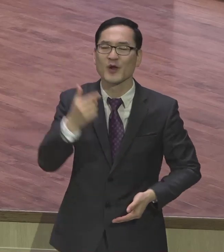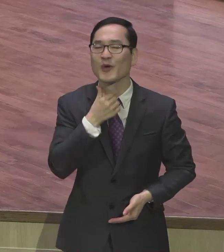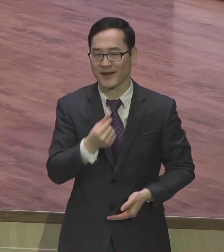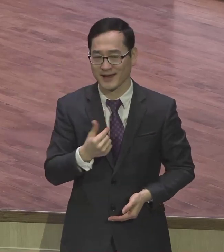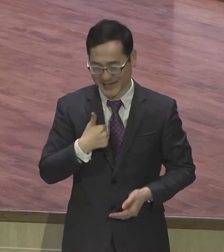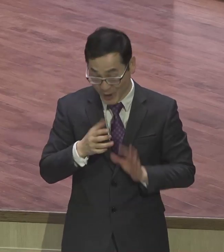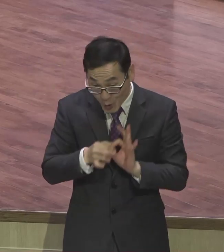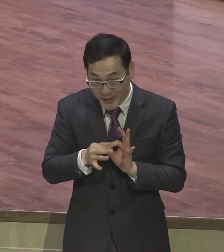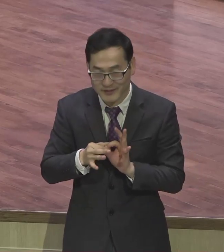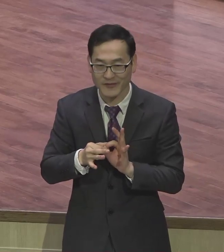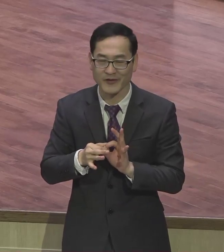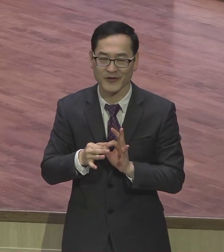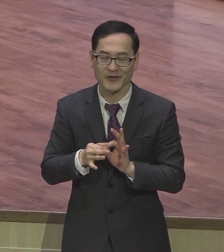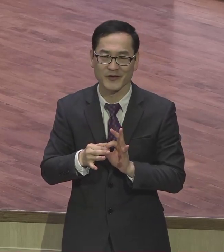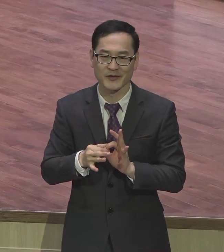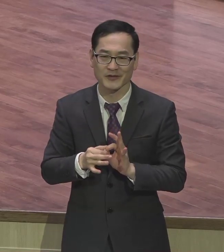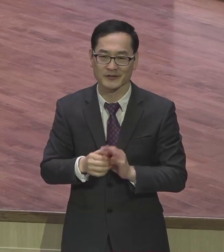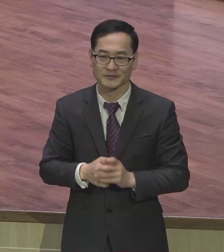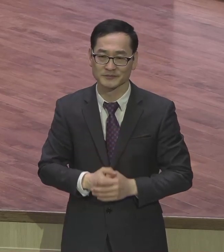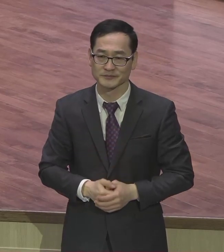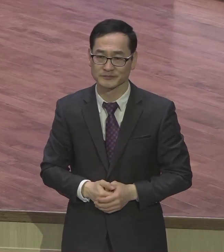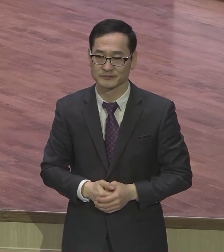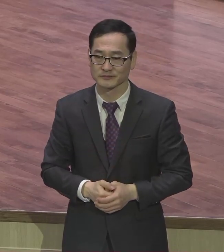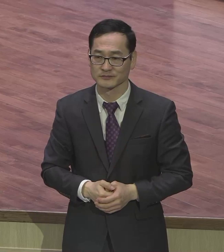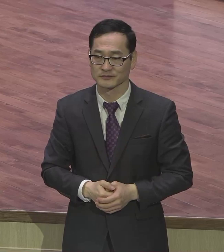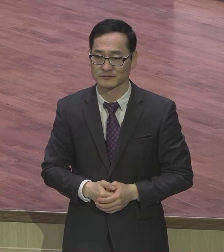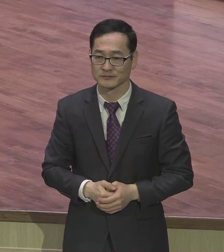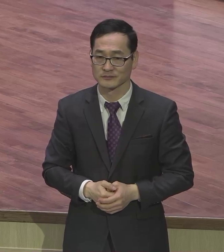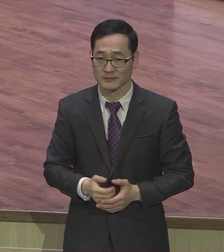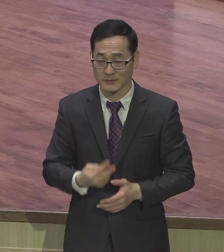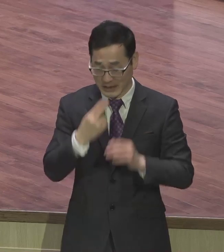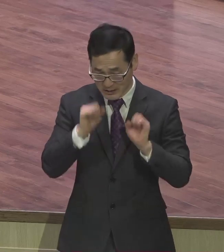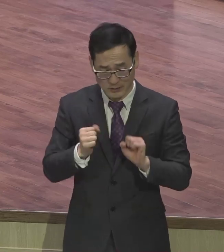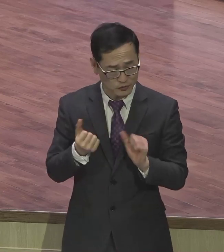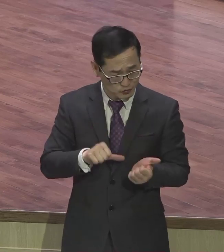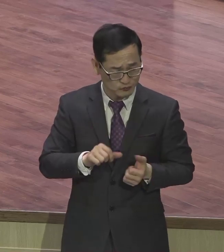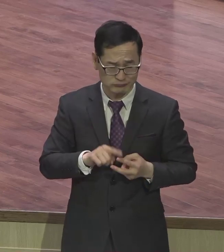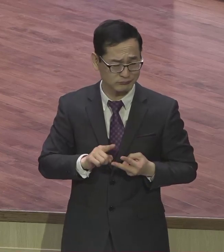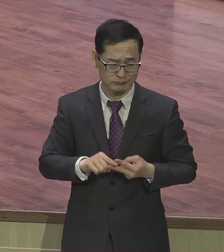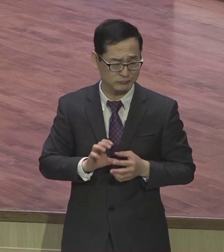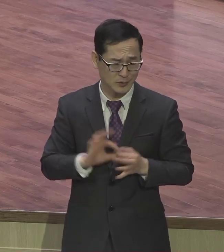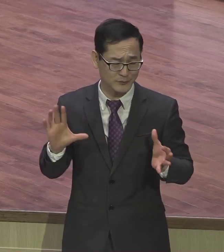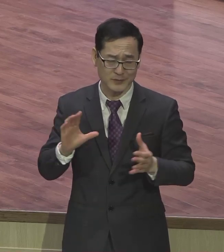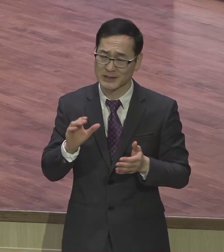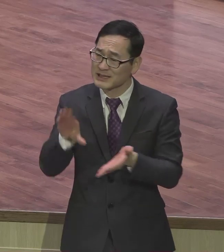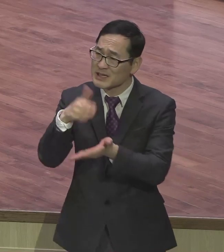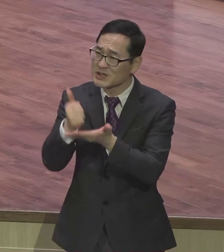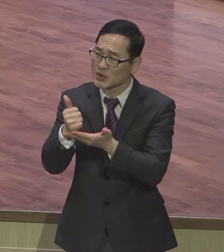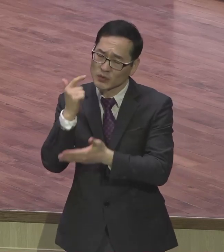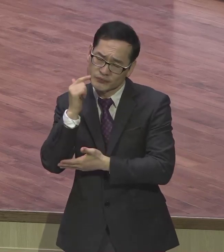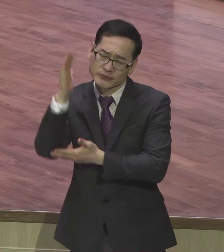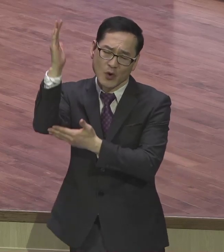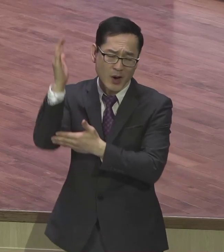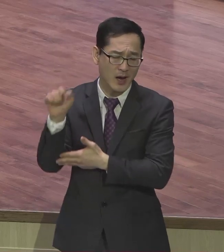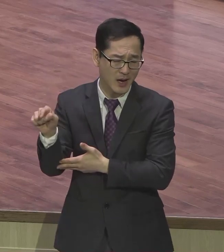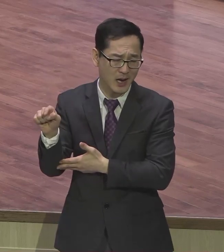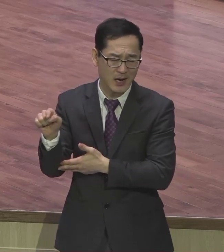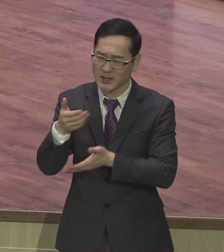우리하고는 얼마나 차원이 다릅니까? 살든지 죽든지 상관없이 모든 것 다 뛰어넘어서